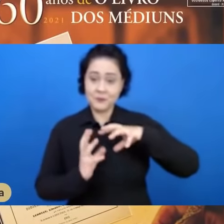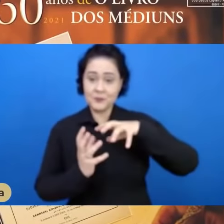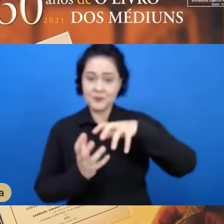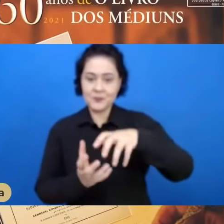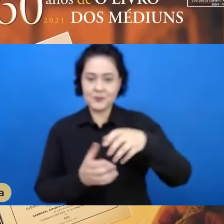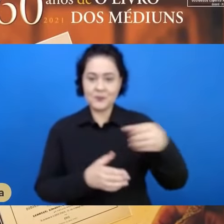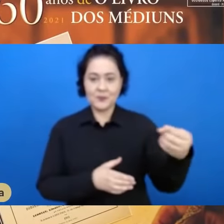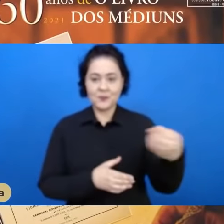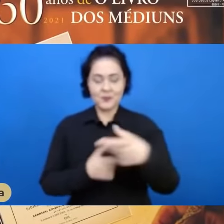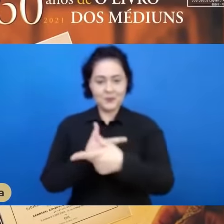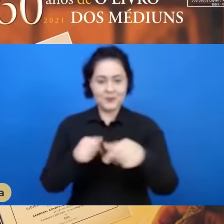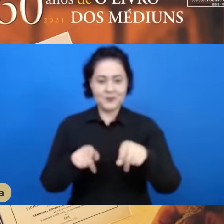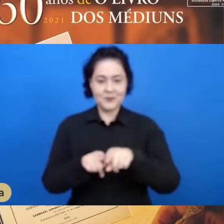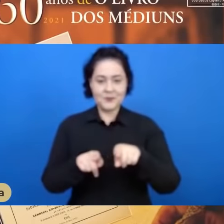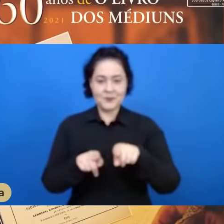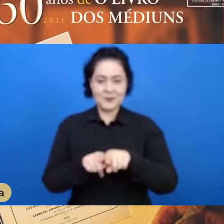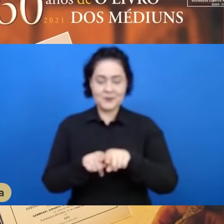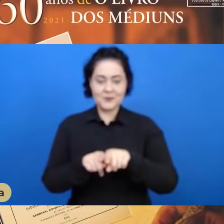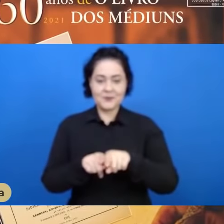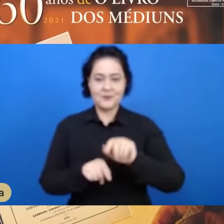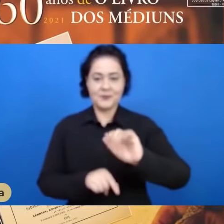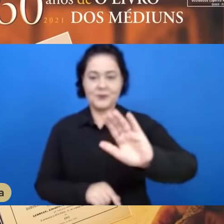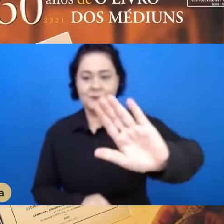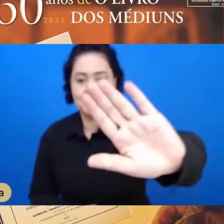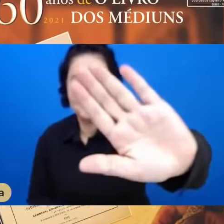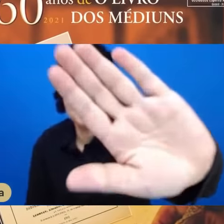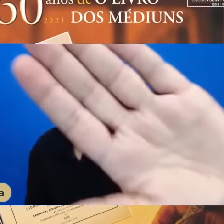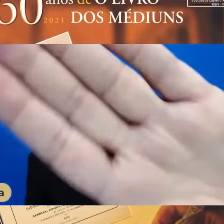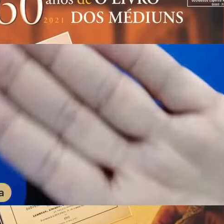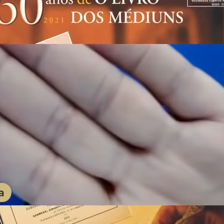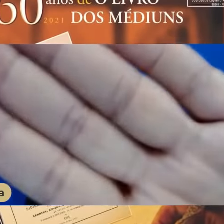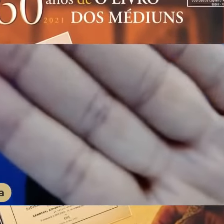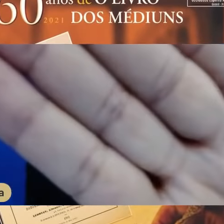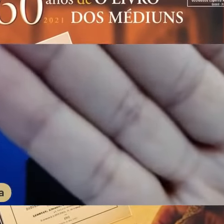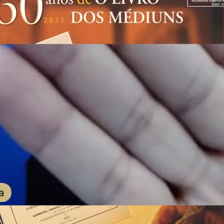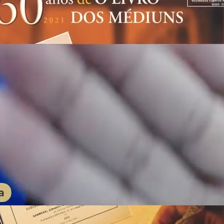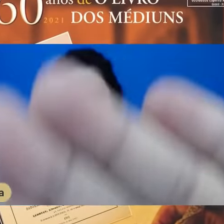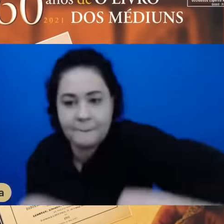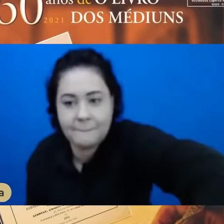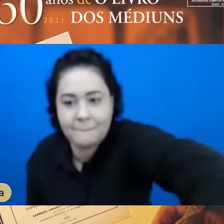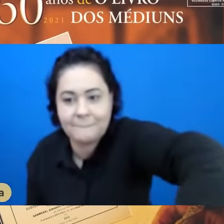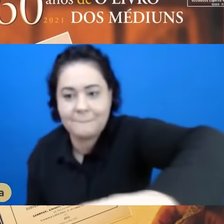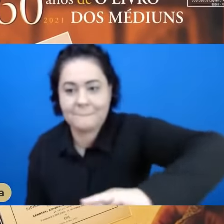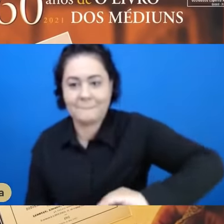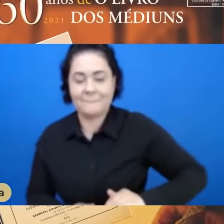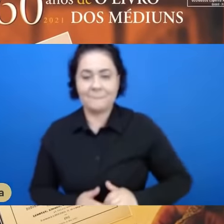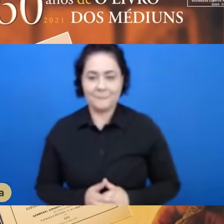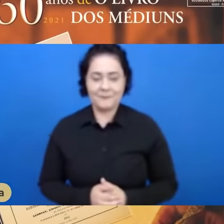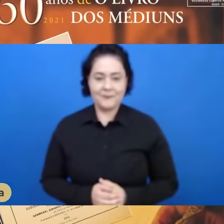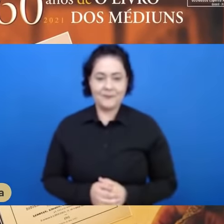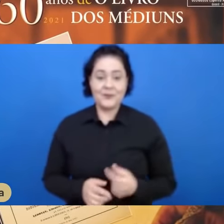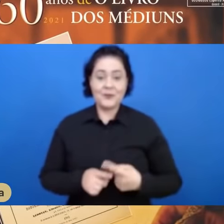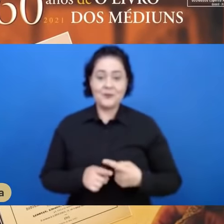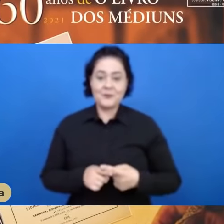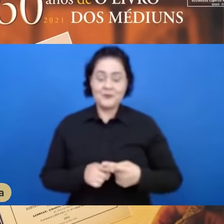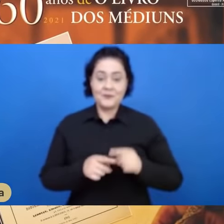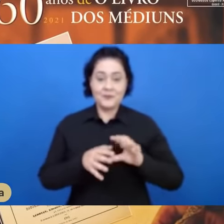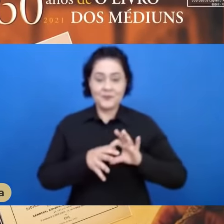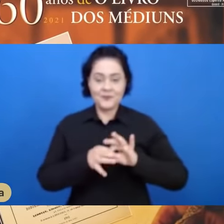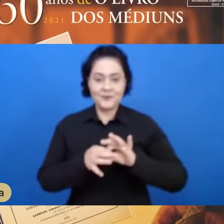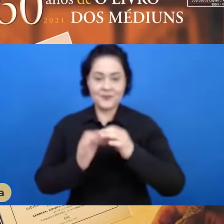novo, renovação, progresso. É um aspecto aí da mediunidade